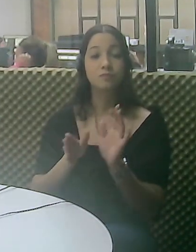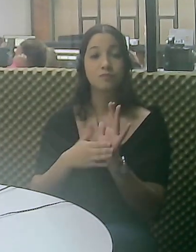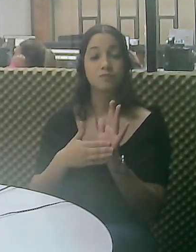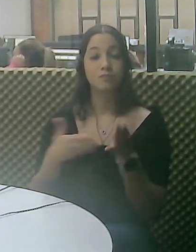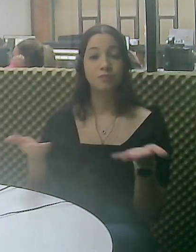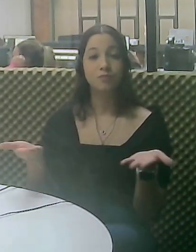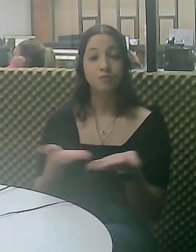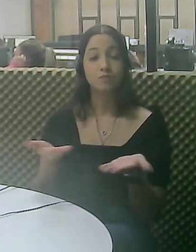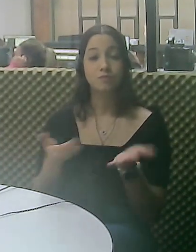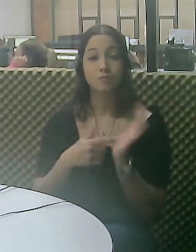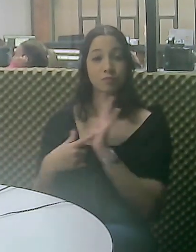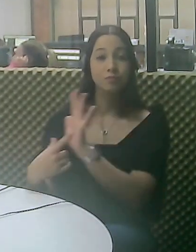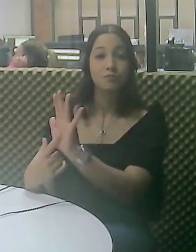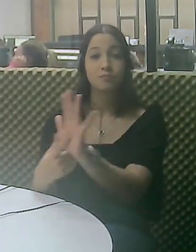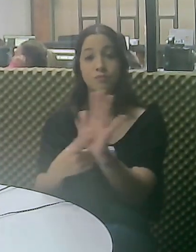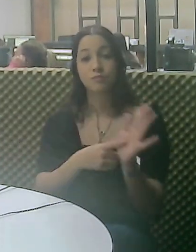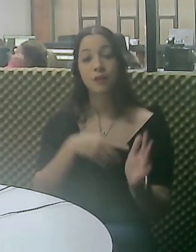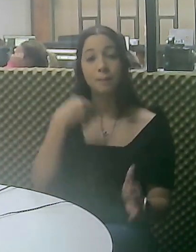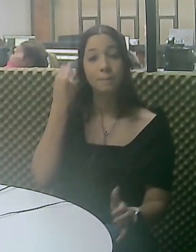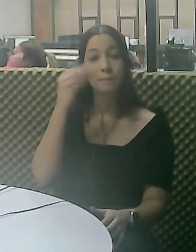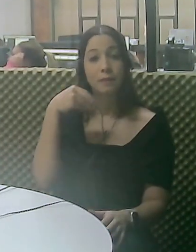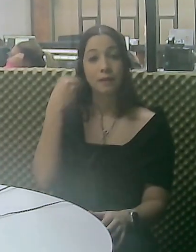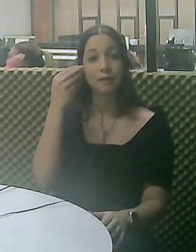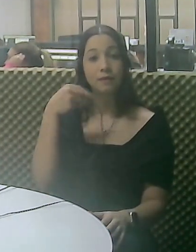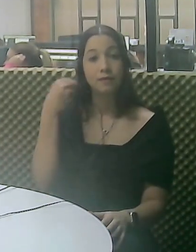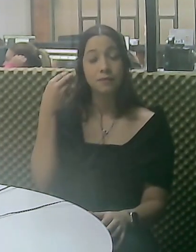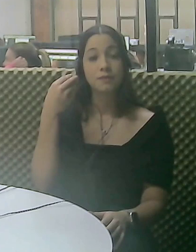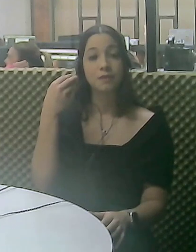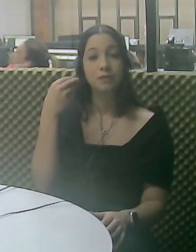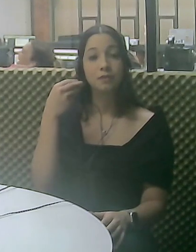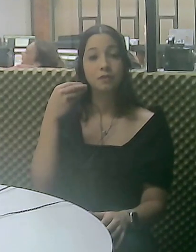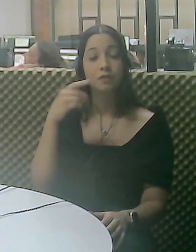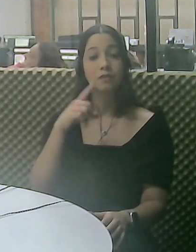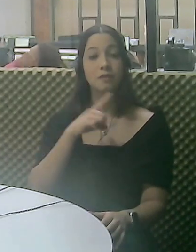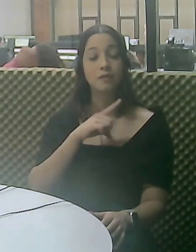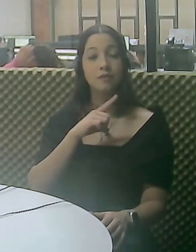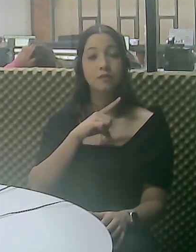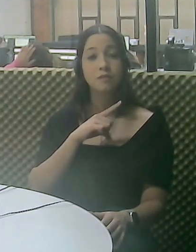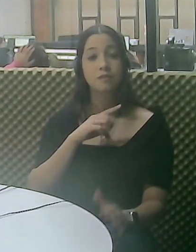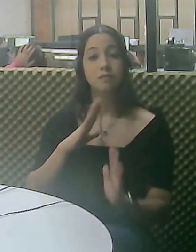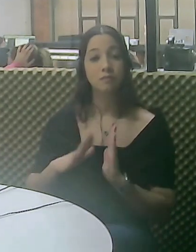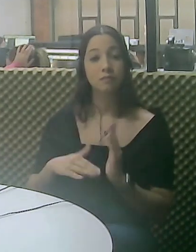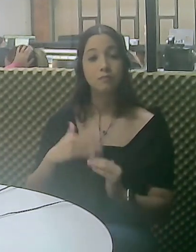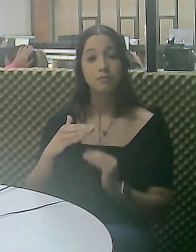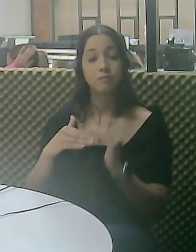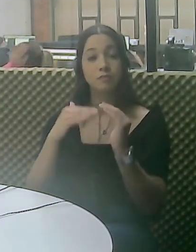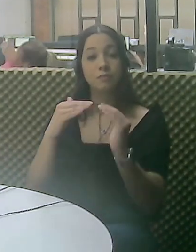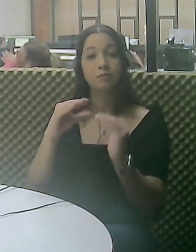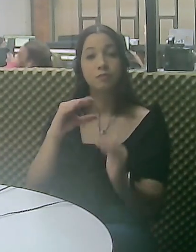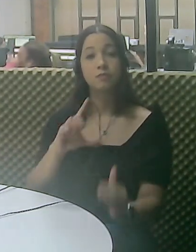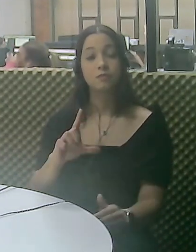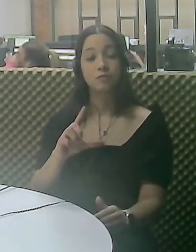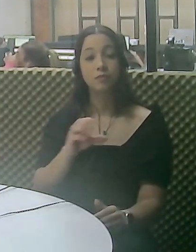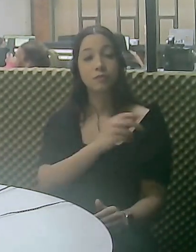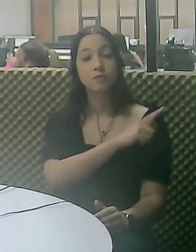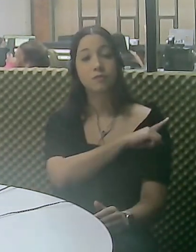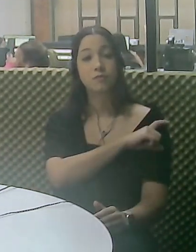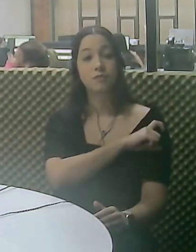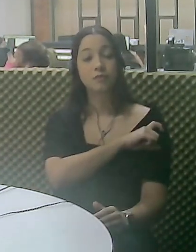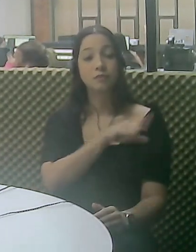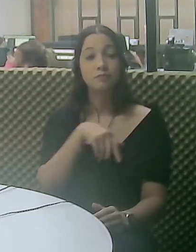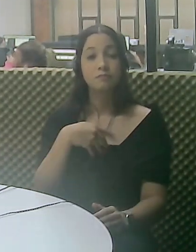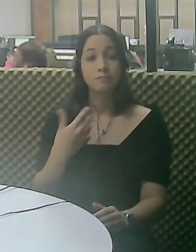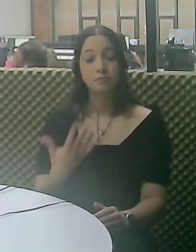organizações sociais, está proporcionando esse momento para a gente mostrar experiências exitosas que foram